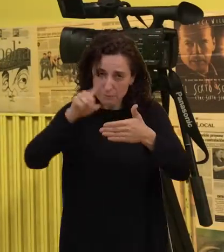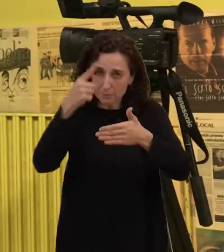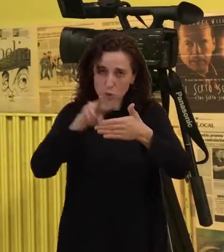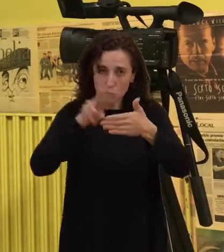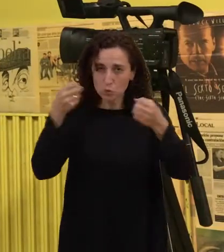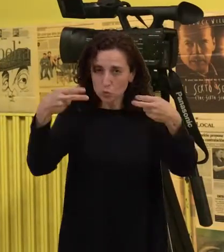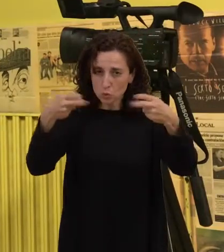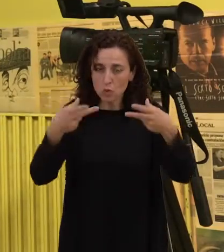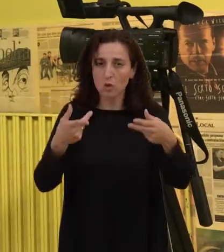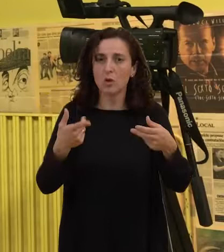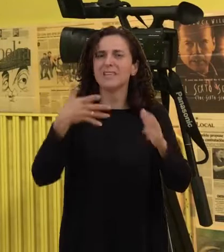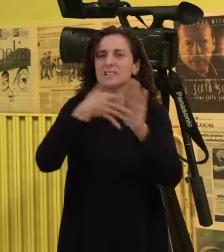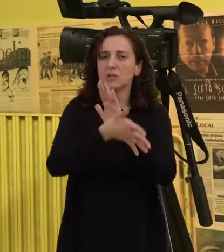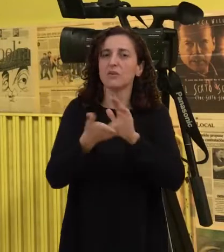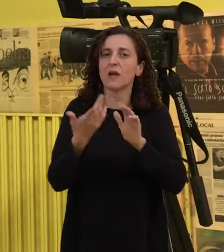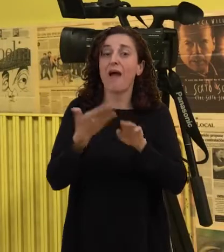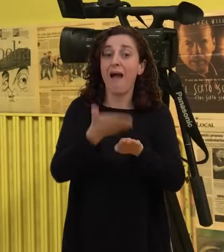sorda já teña adquirido un certo